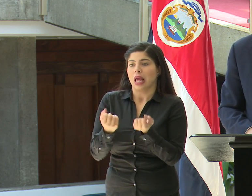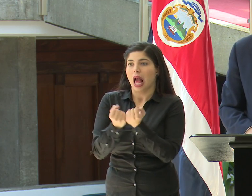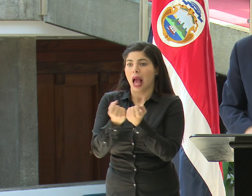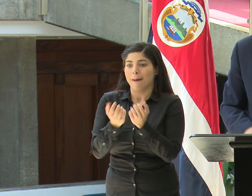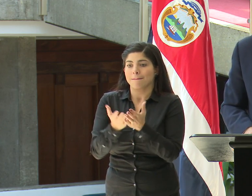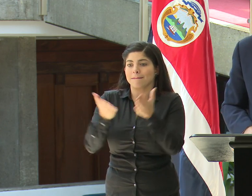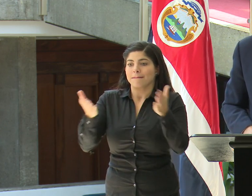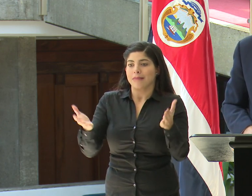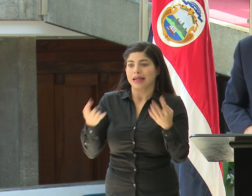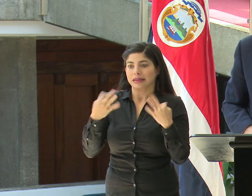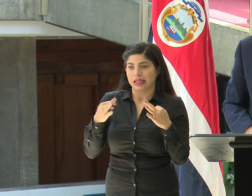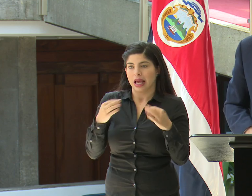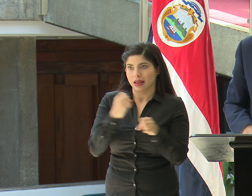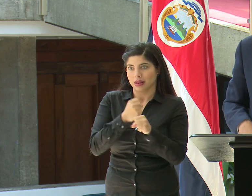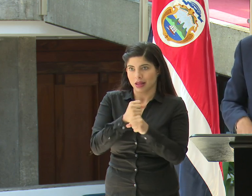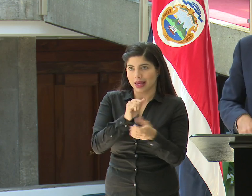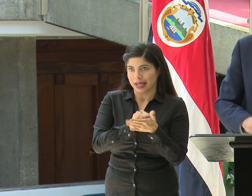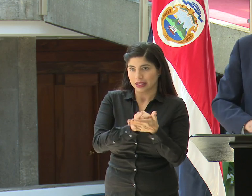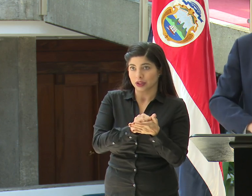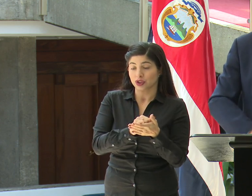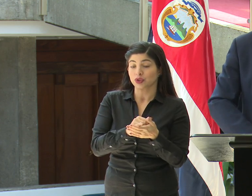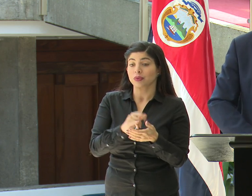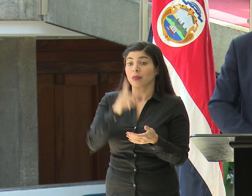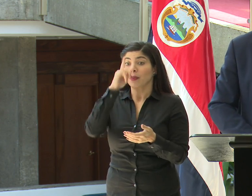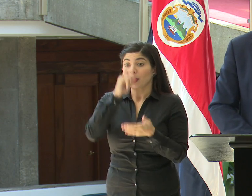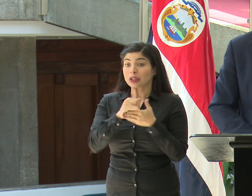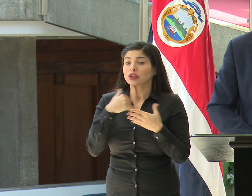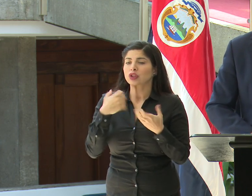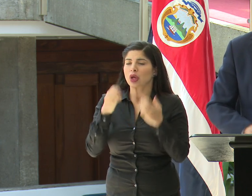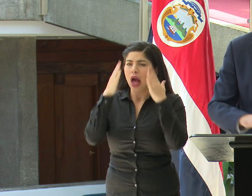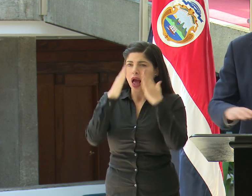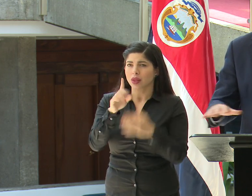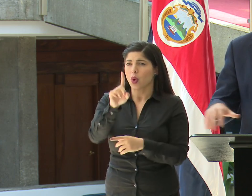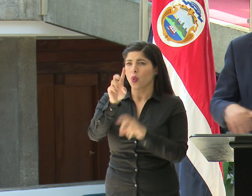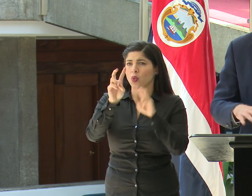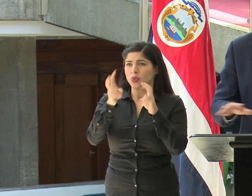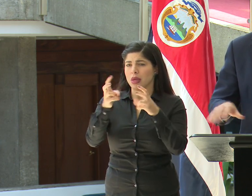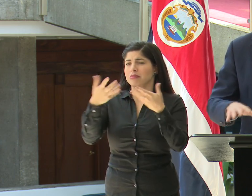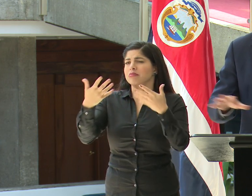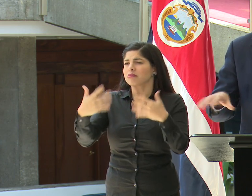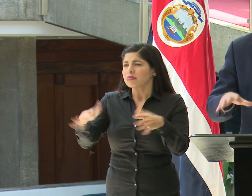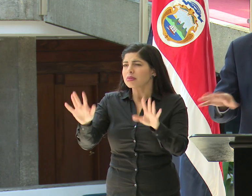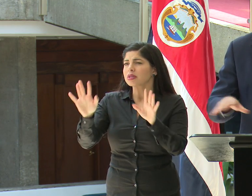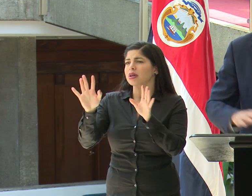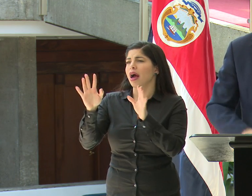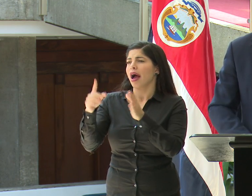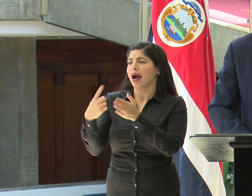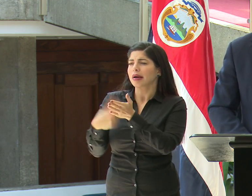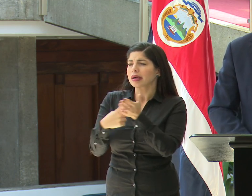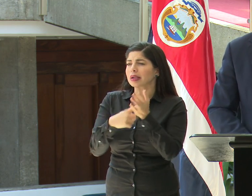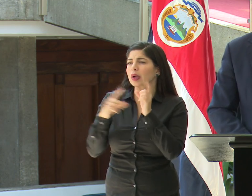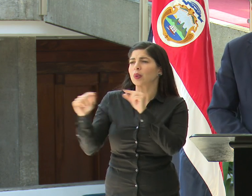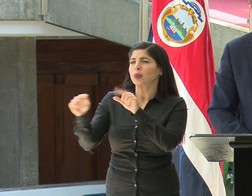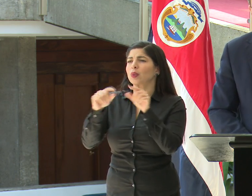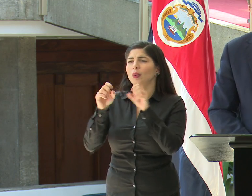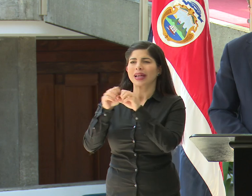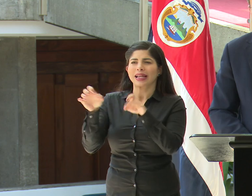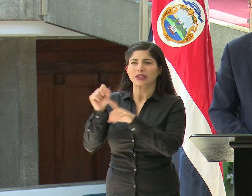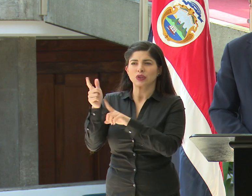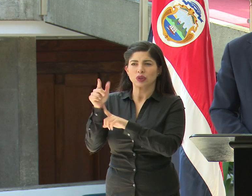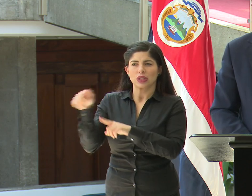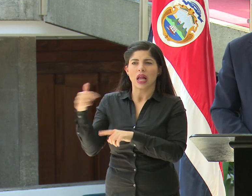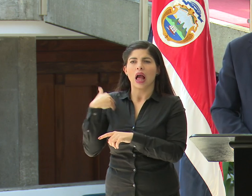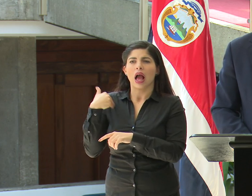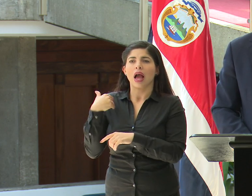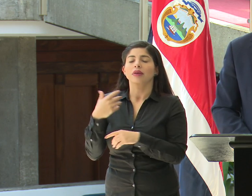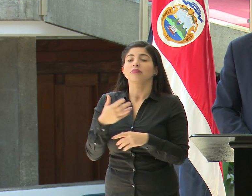disponibilidad. Y en esto quiero abordar un tema que ya se ha discutido y ha estado rondando en redes hoy, que